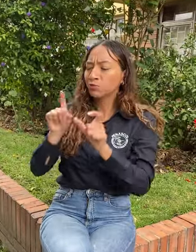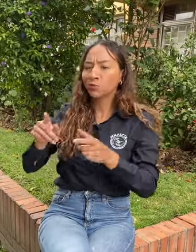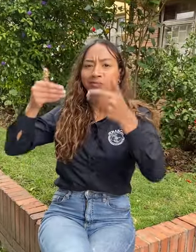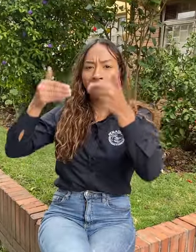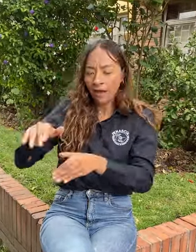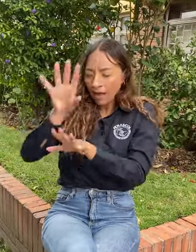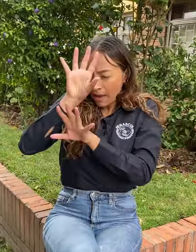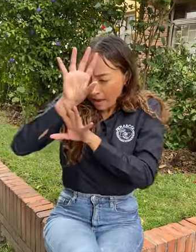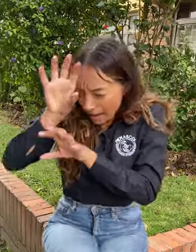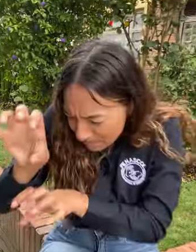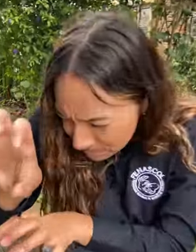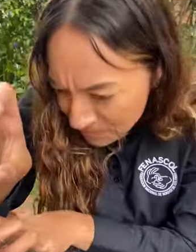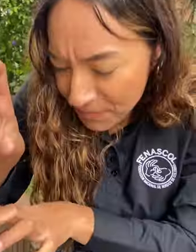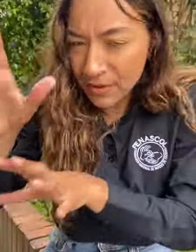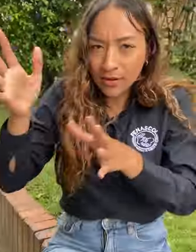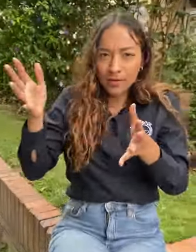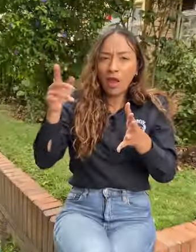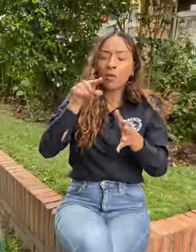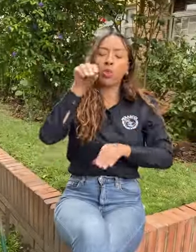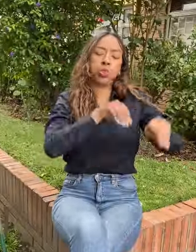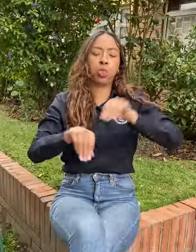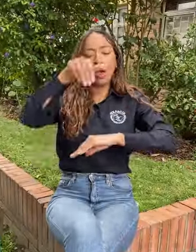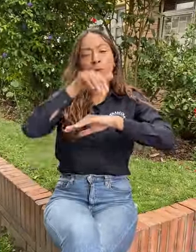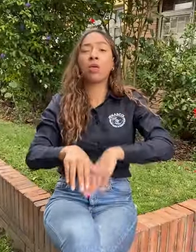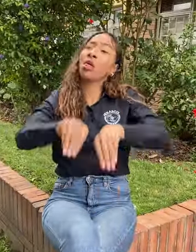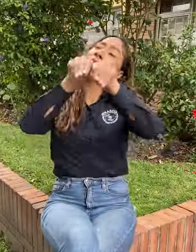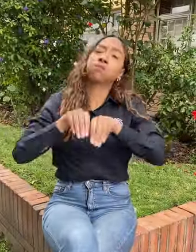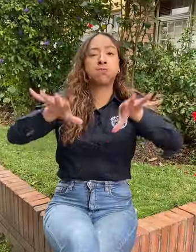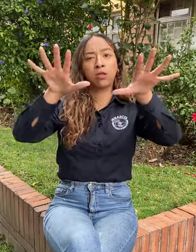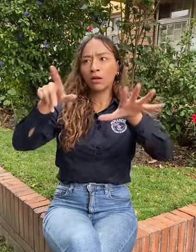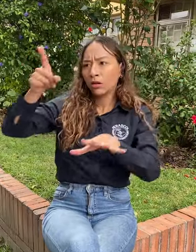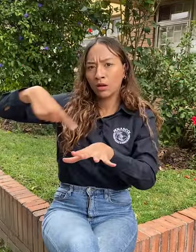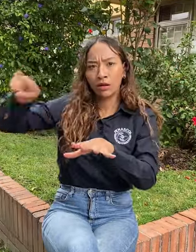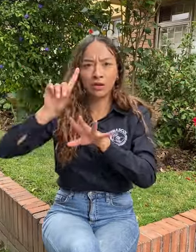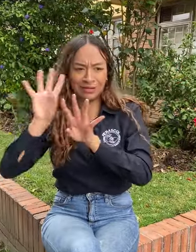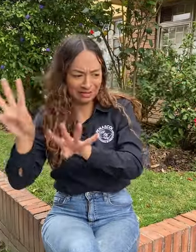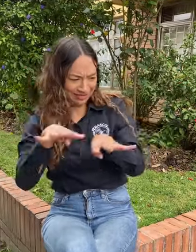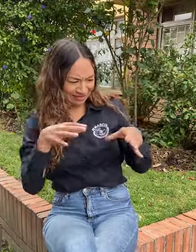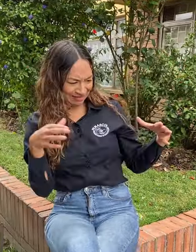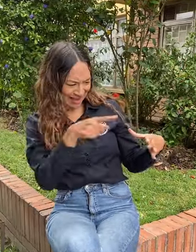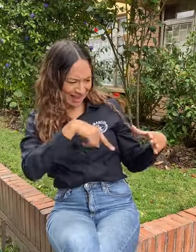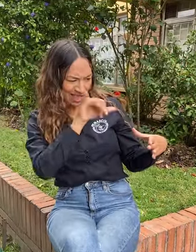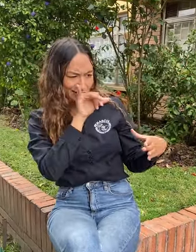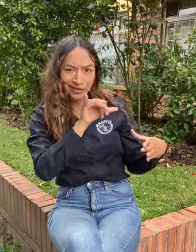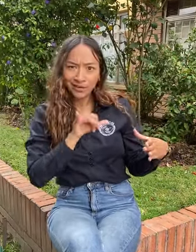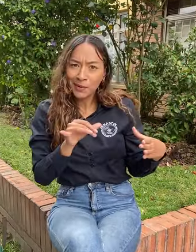personas sordas o en la limitación de las personas con discapacidad, pues esto contribuye a reforzar estereotipos.